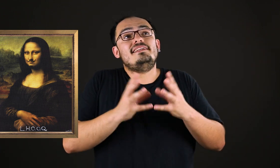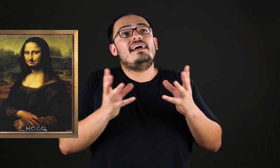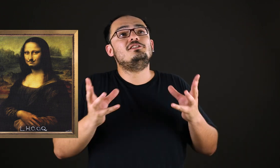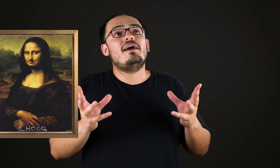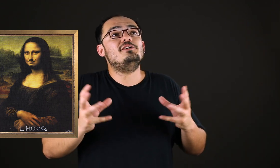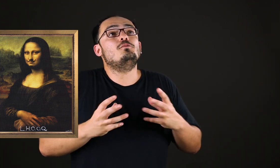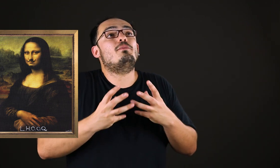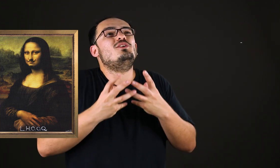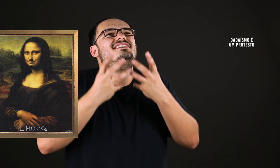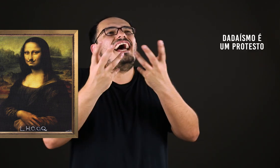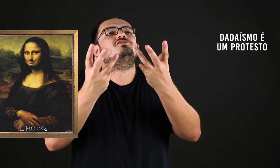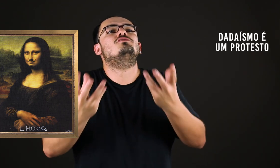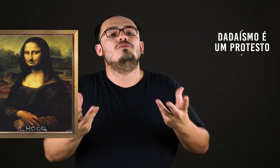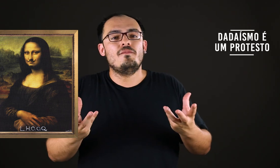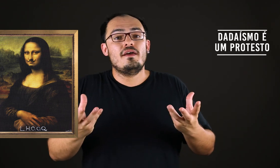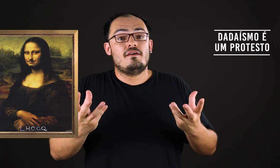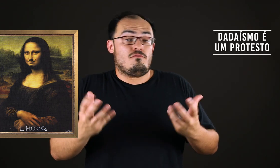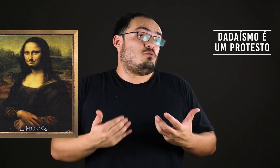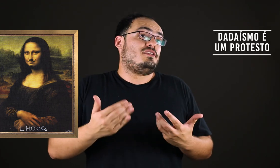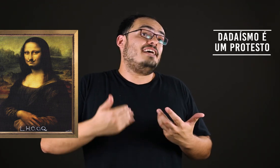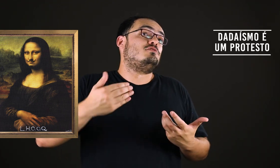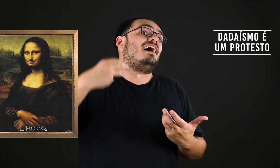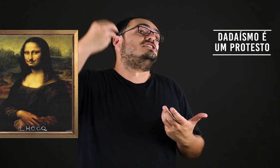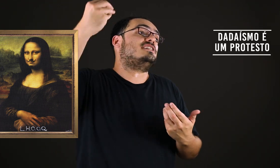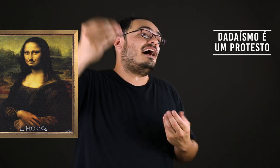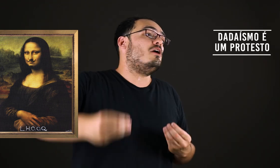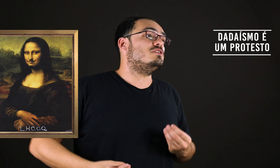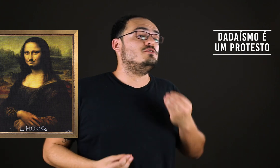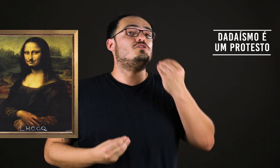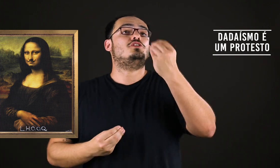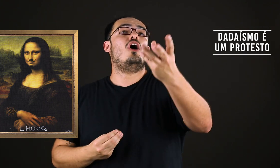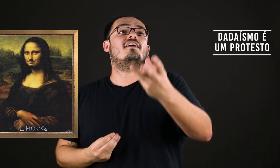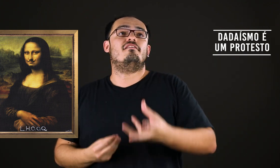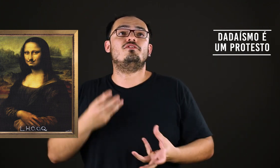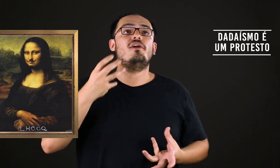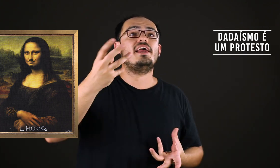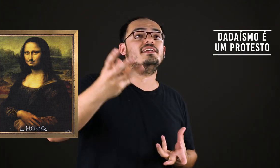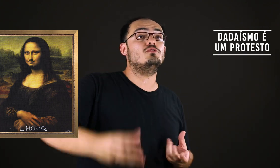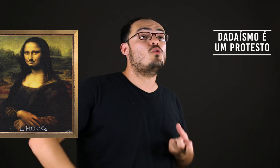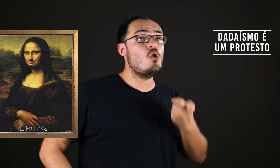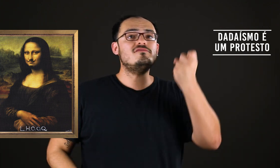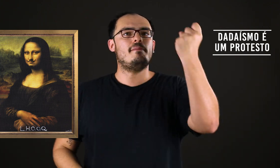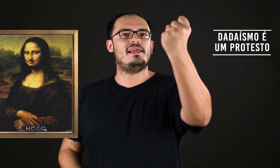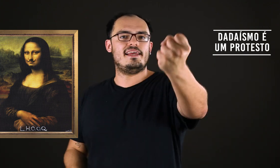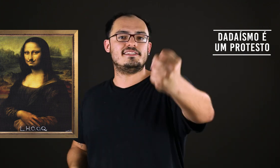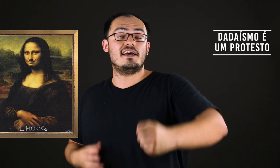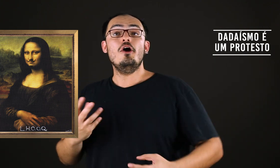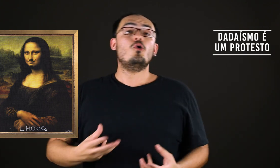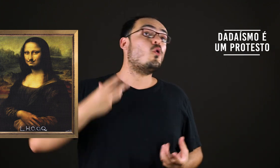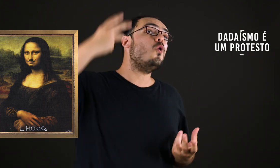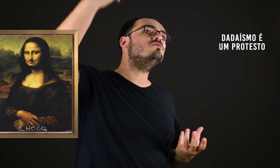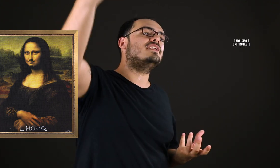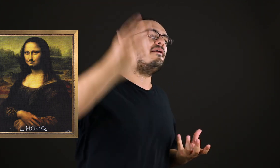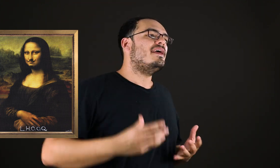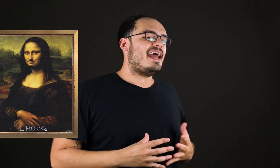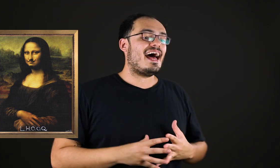dadaísmo é isso, um protesto, um protesto radical que nos choca, violento, contra a beleza, contra a